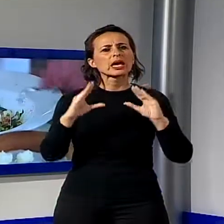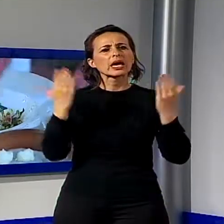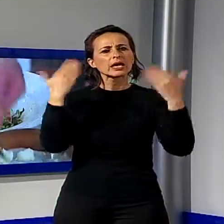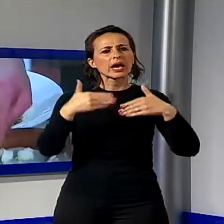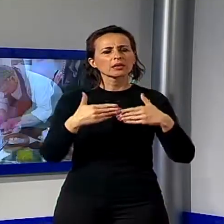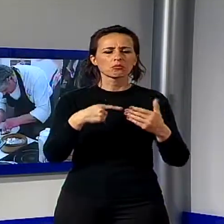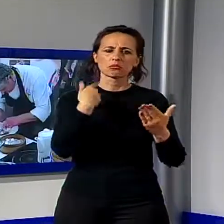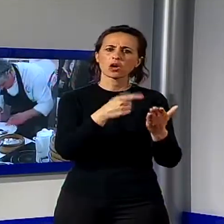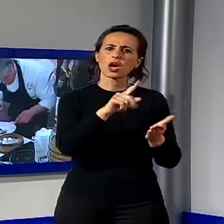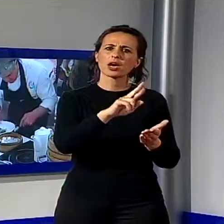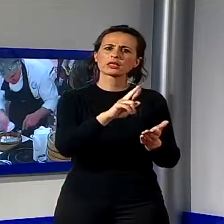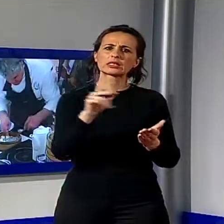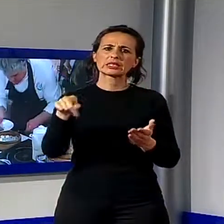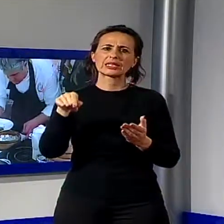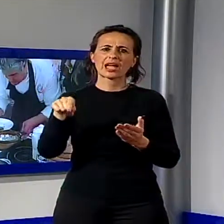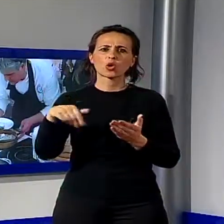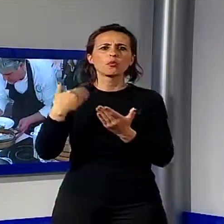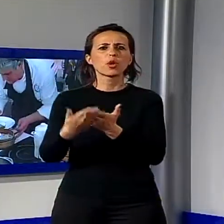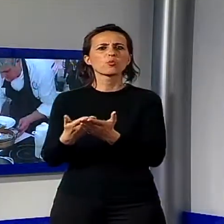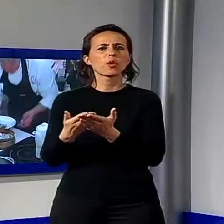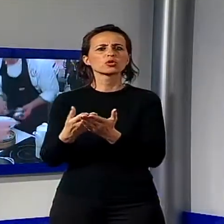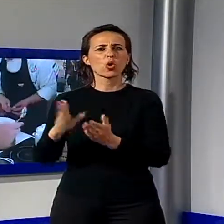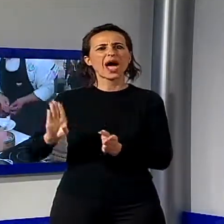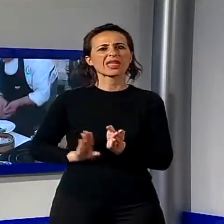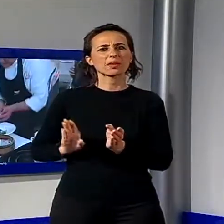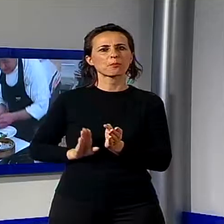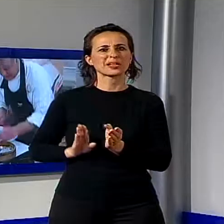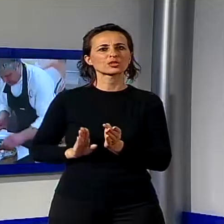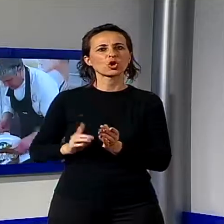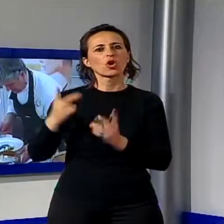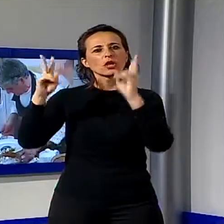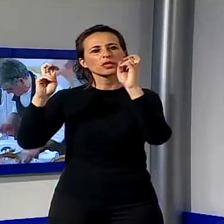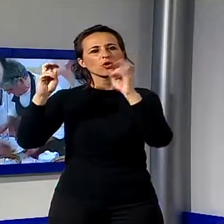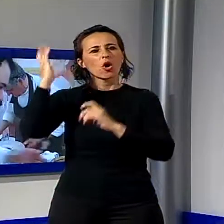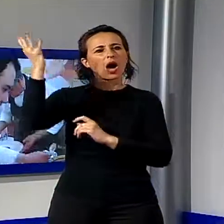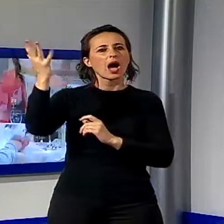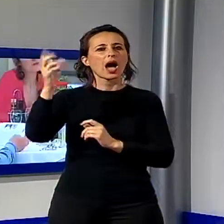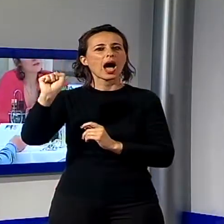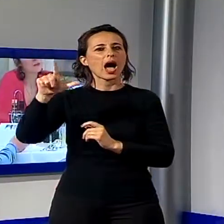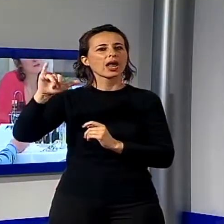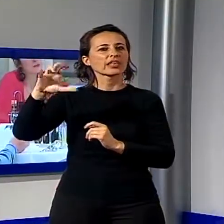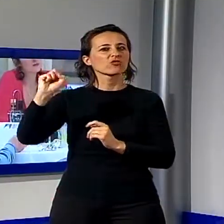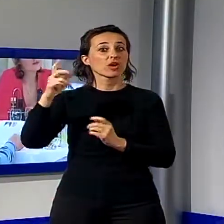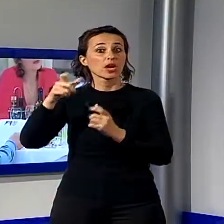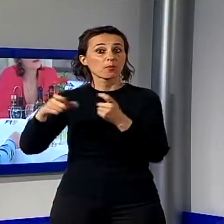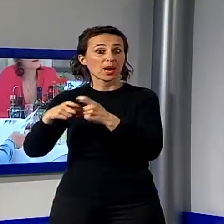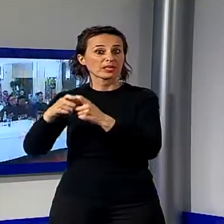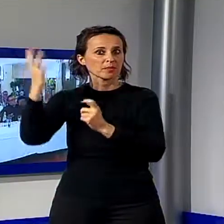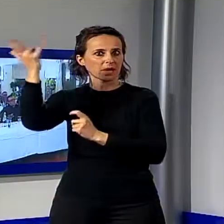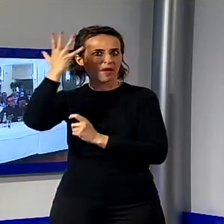proposto un antipasto ispirato ad un grande classico, Alice nel Paese delle Meraviglie. Poi è stato il turno di Raffaele Ros, che ha proposto